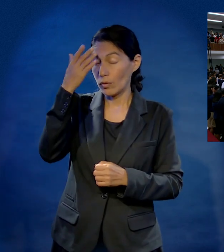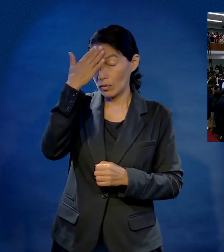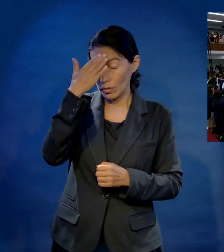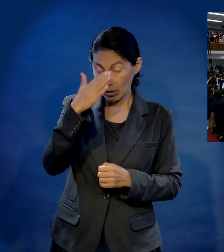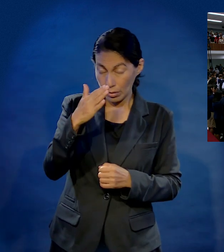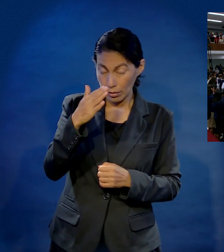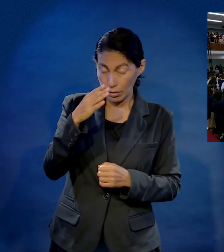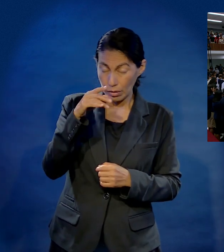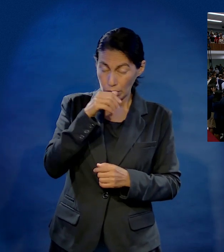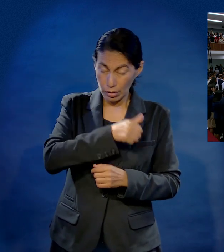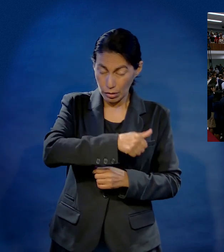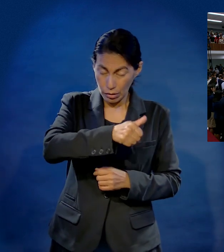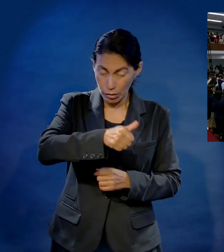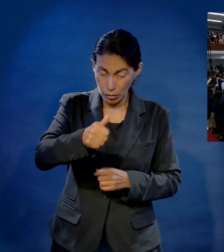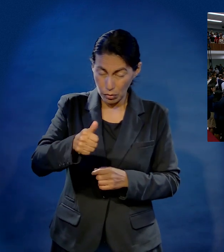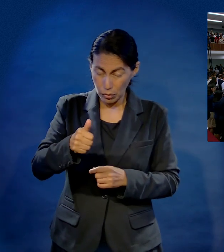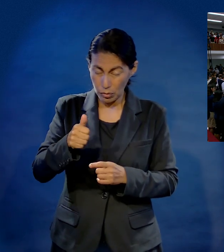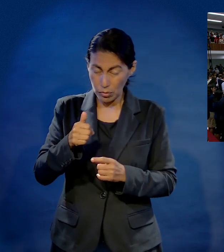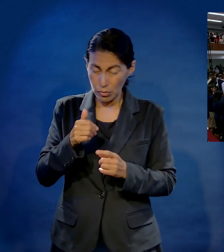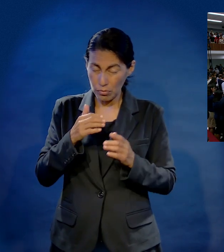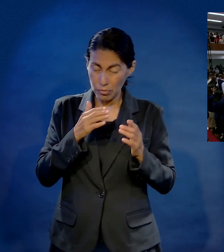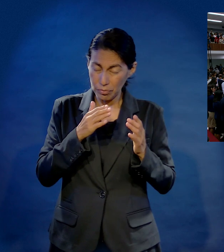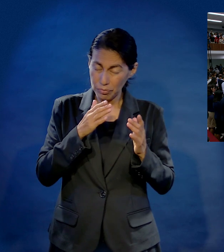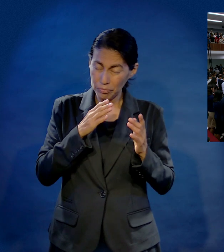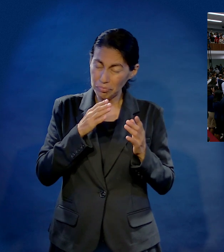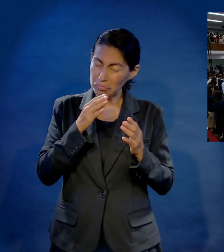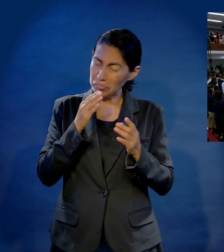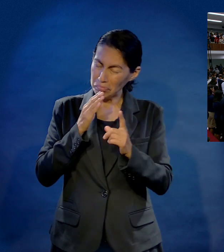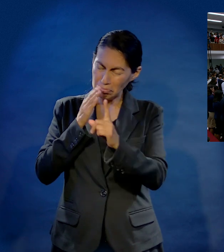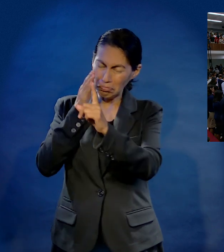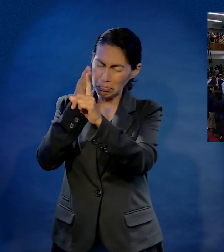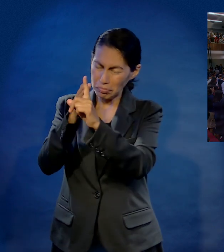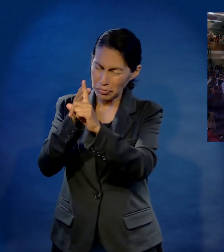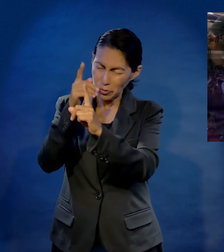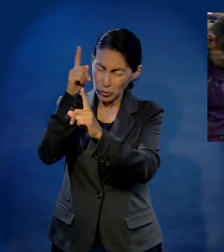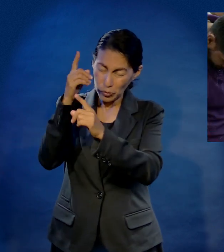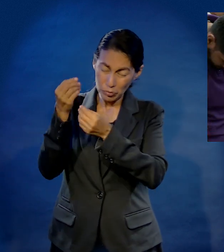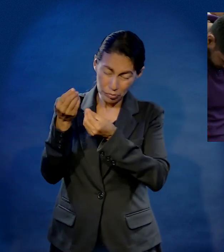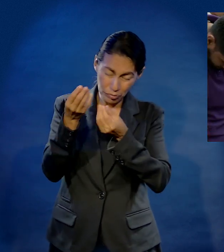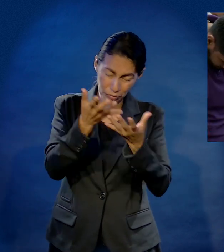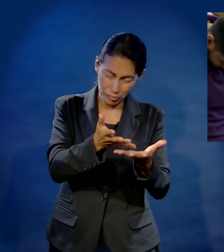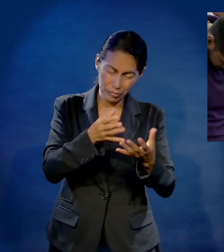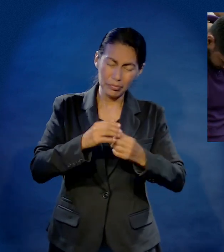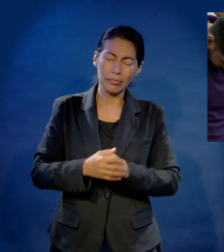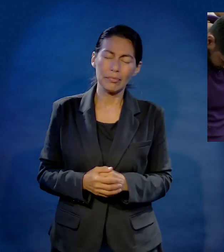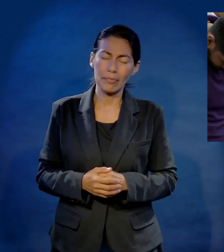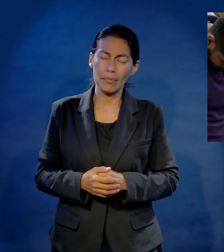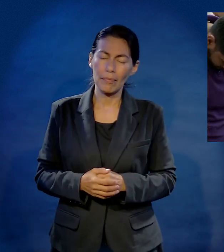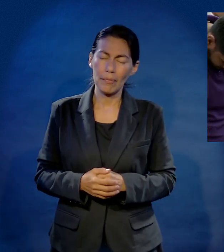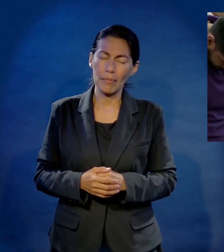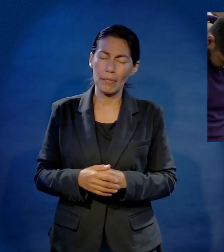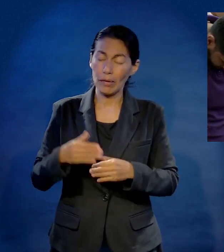Y también sabes cuál es la misión que está en tu mente para ellos. Padre, en estos años aquí,